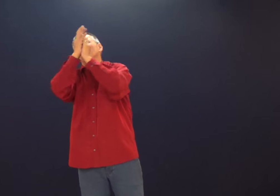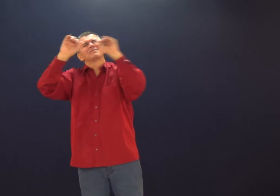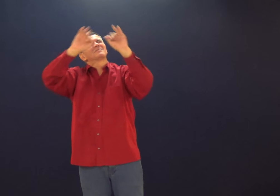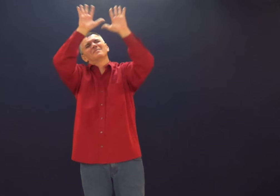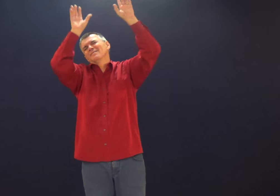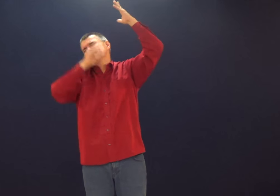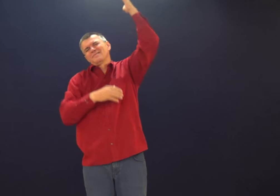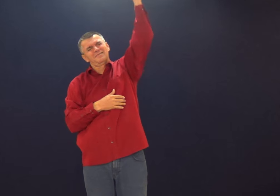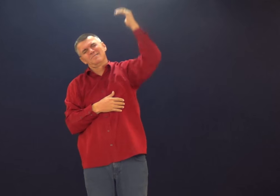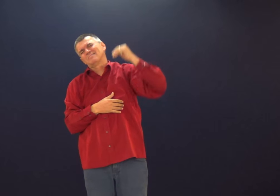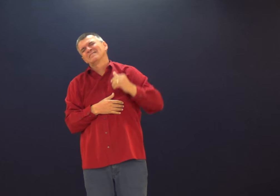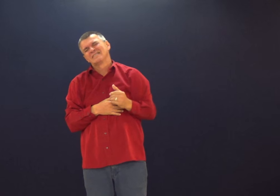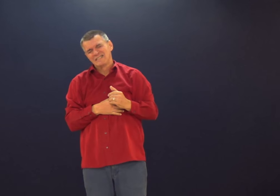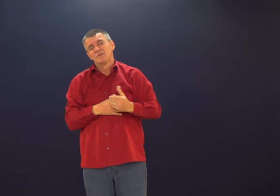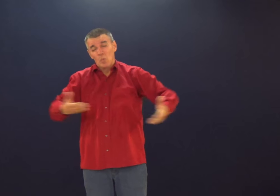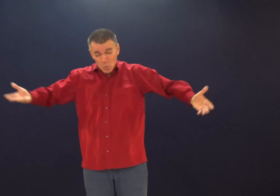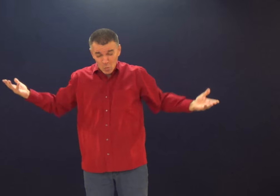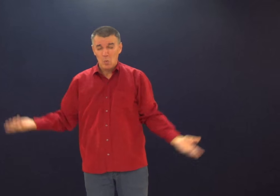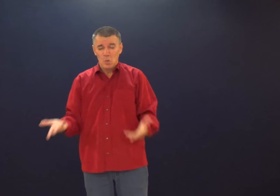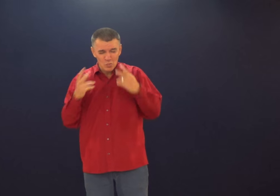É uma coisa que está louvou, só um fim do Senhor.